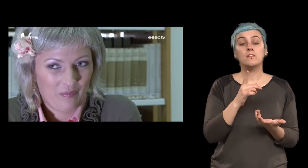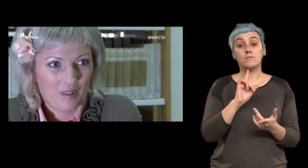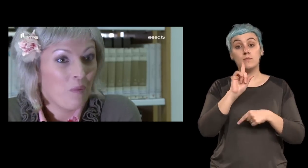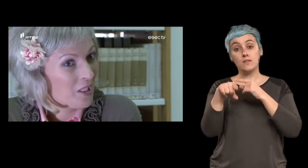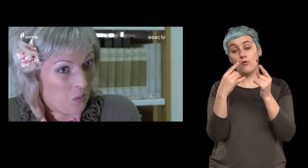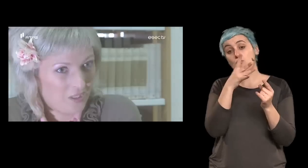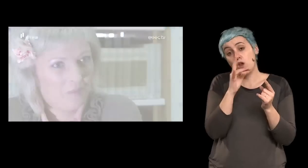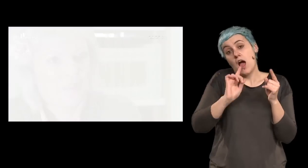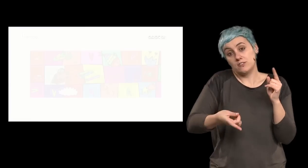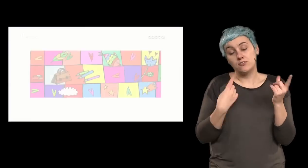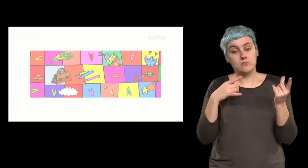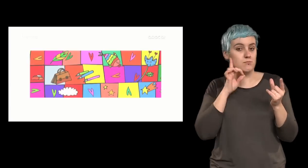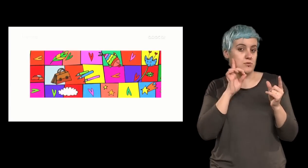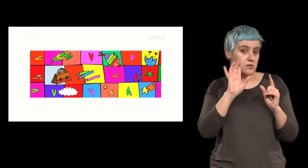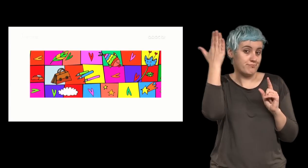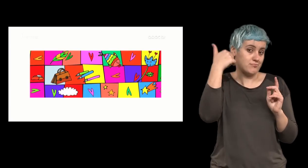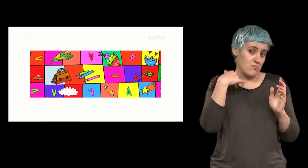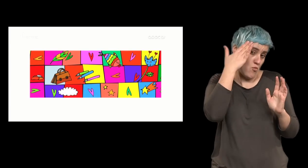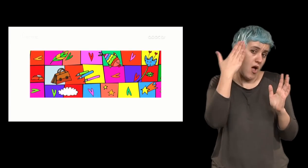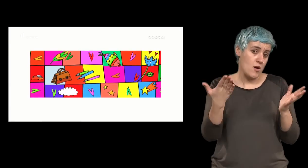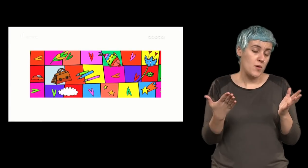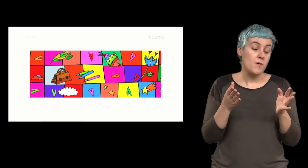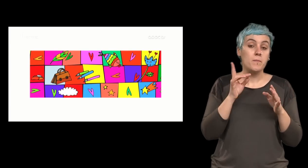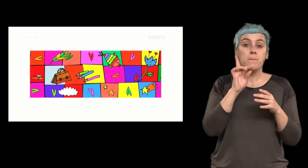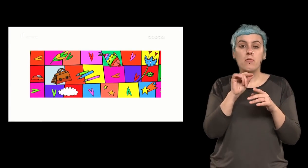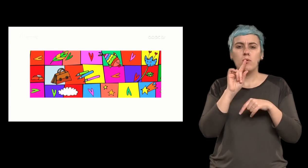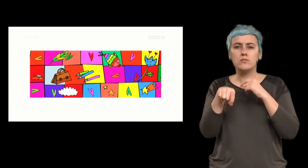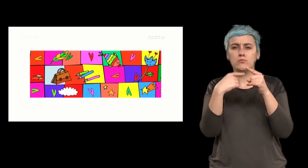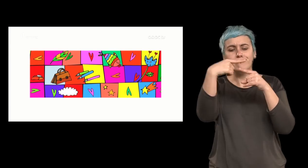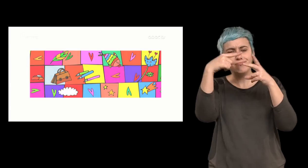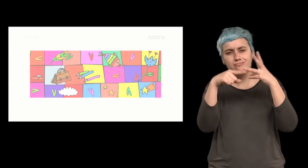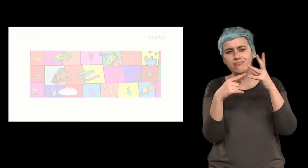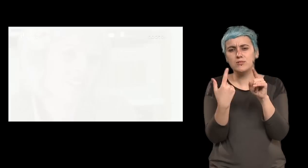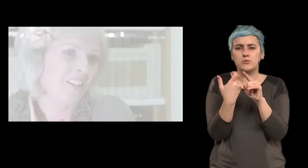depois a cor porque acho que é essencial e depois todo o conjunto toda a envolvência